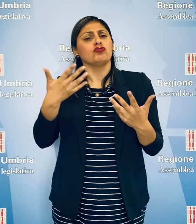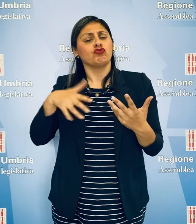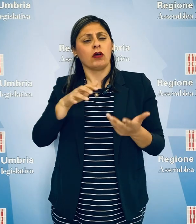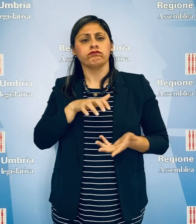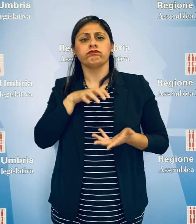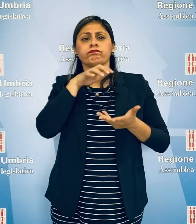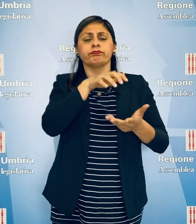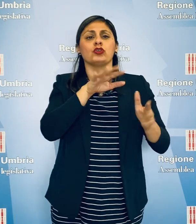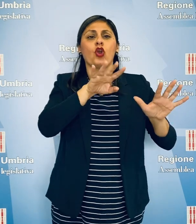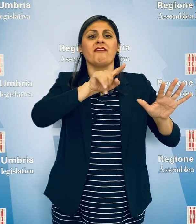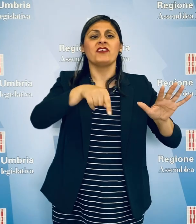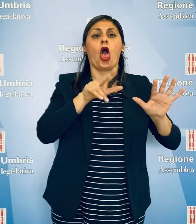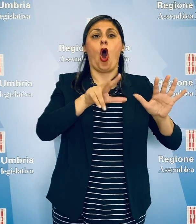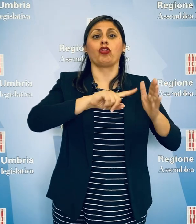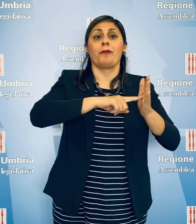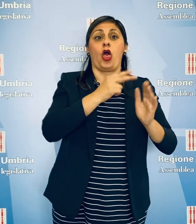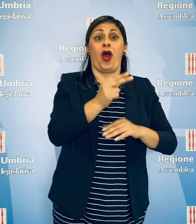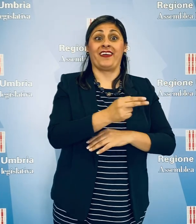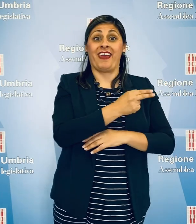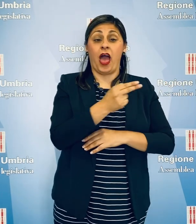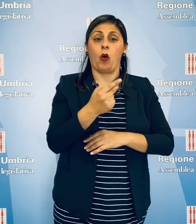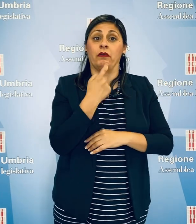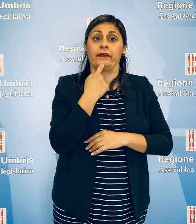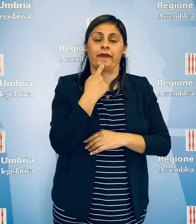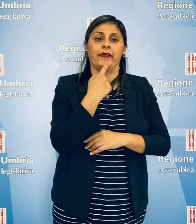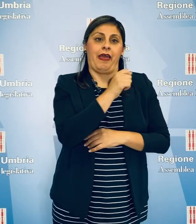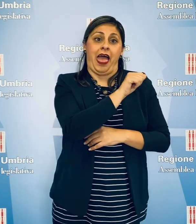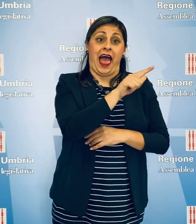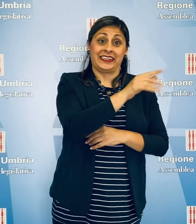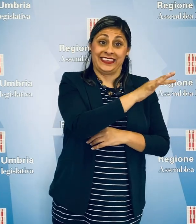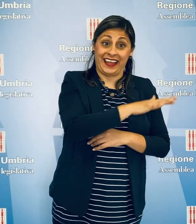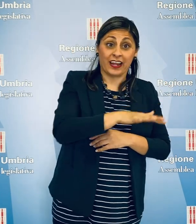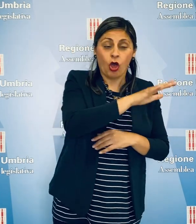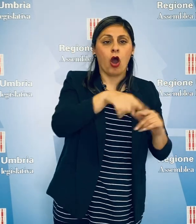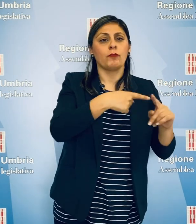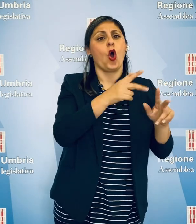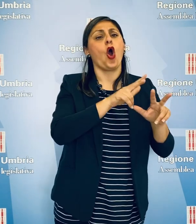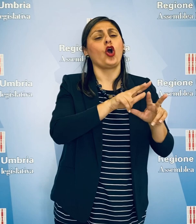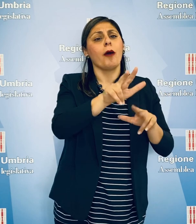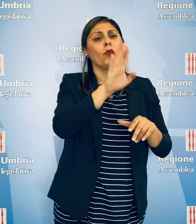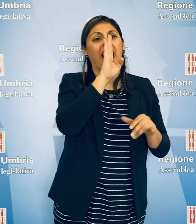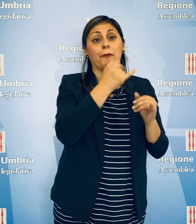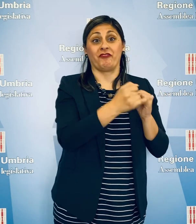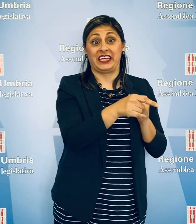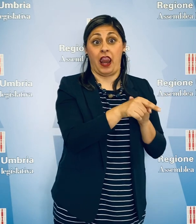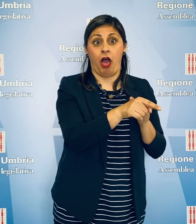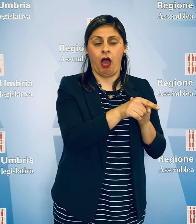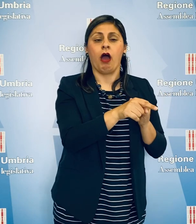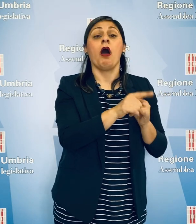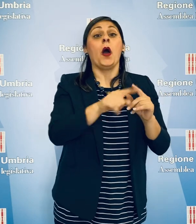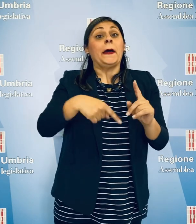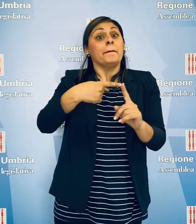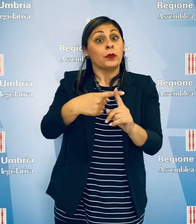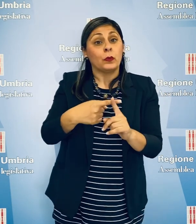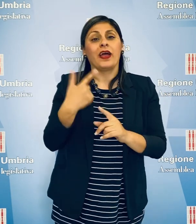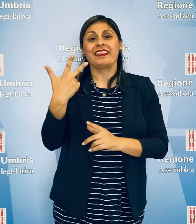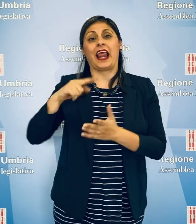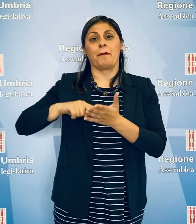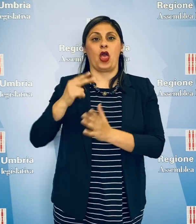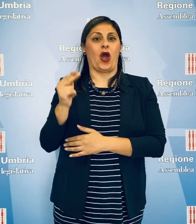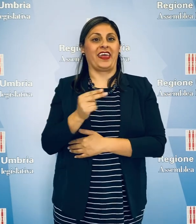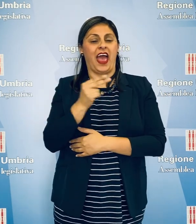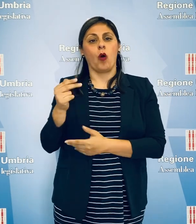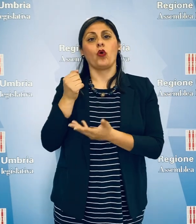stati assegnati 9,8 milioni di euro alle aziende sanitarie e territoriali e ai comuni capofila a cui si aggiungono 3